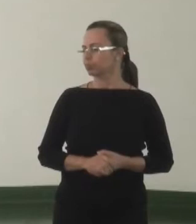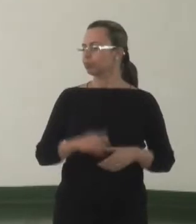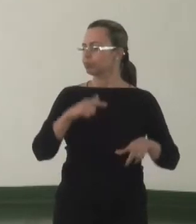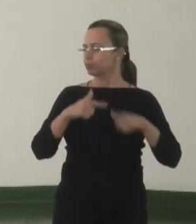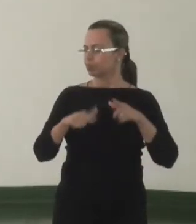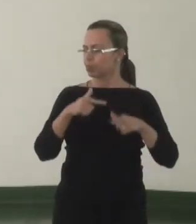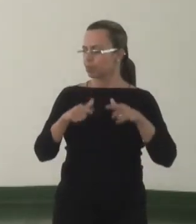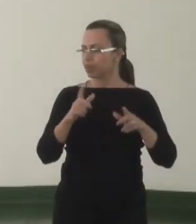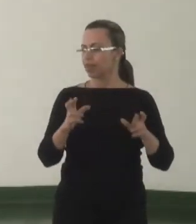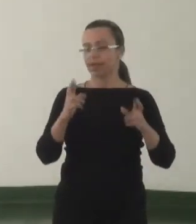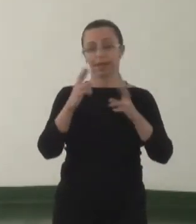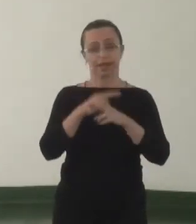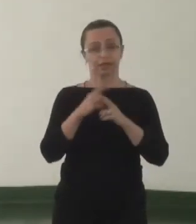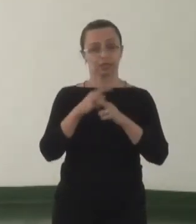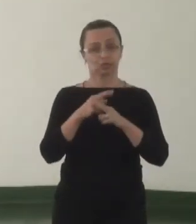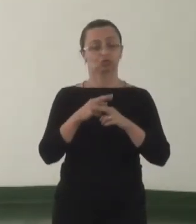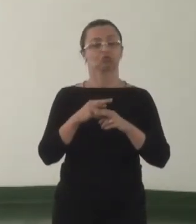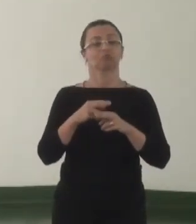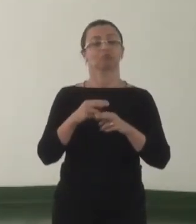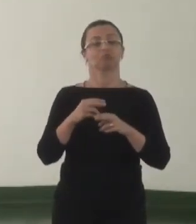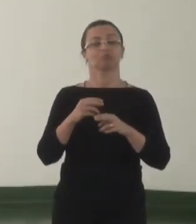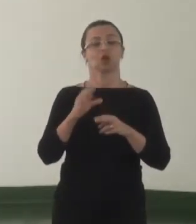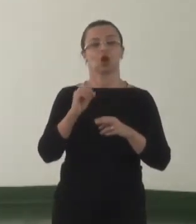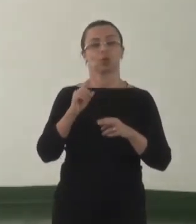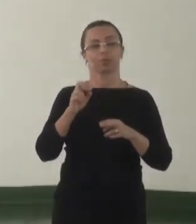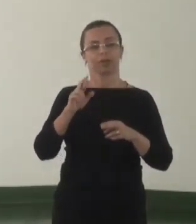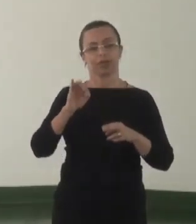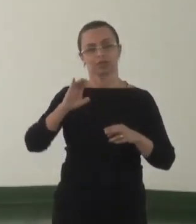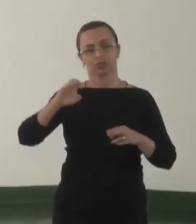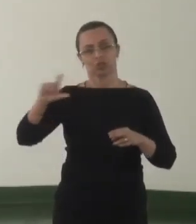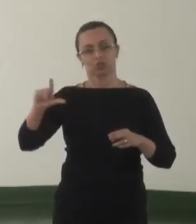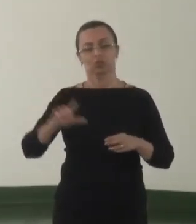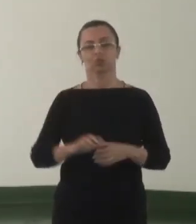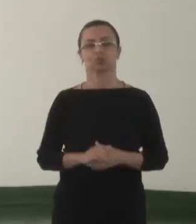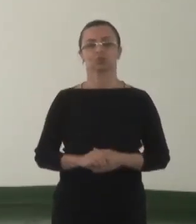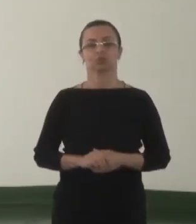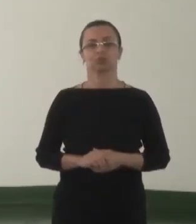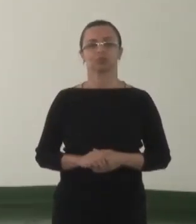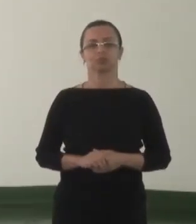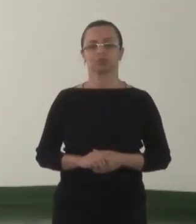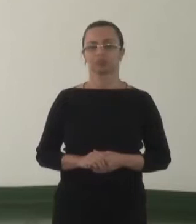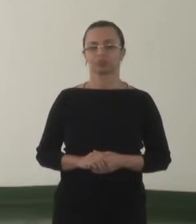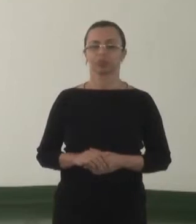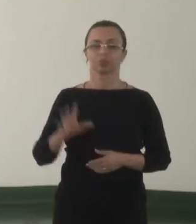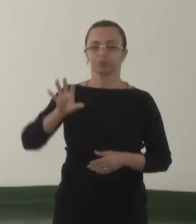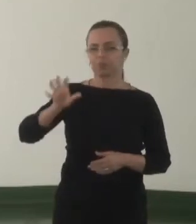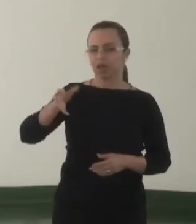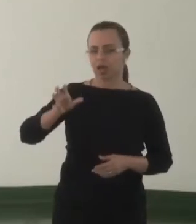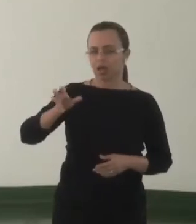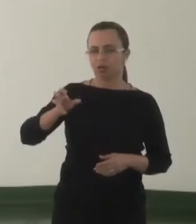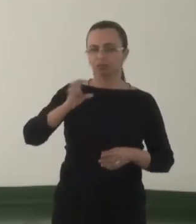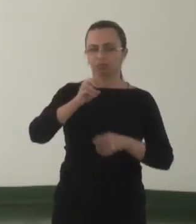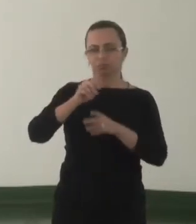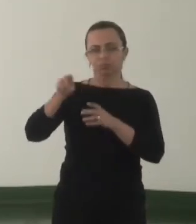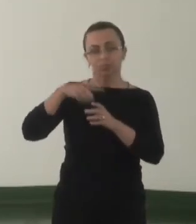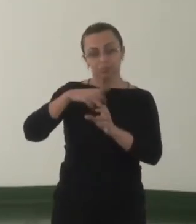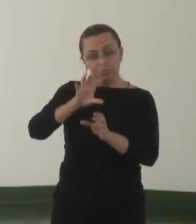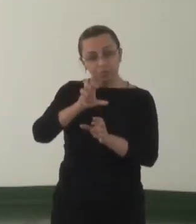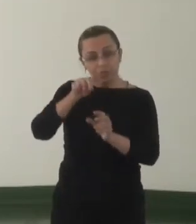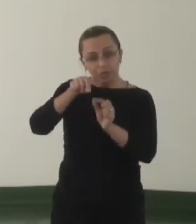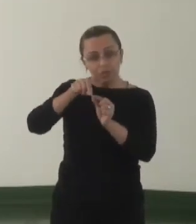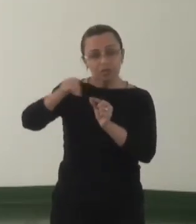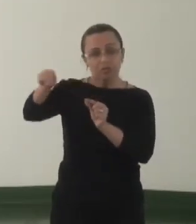rede operacional, bancos de dados interligados com